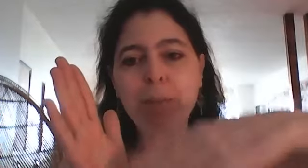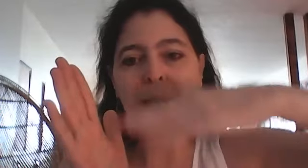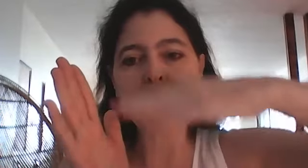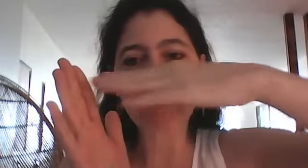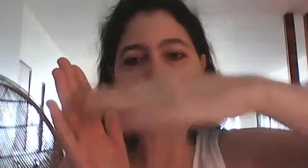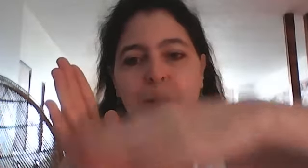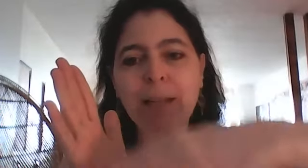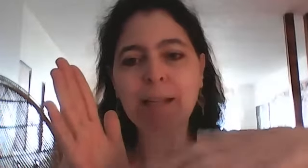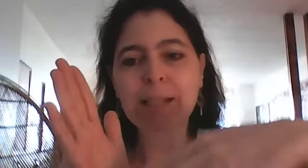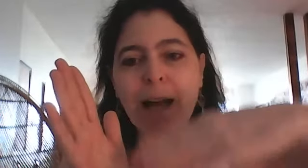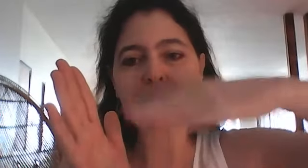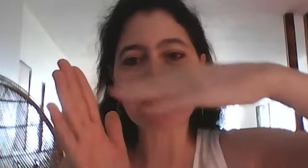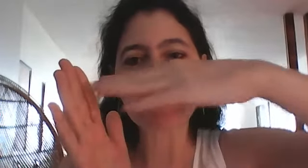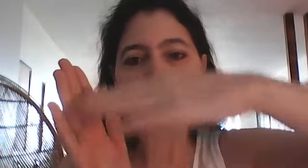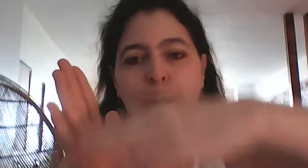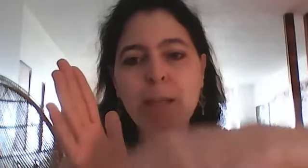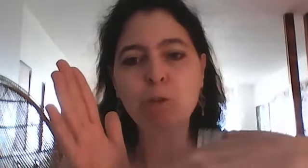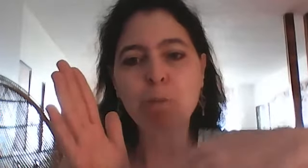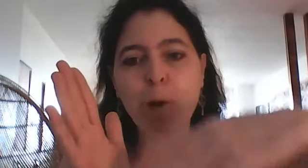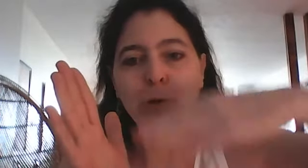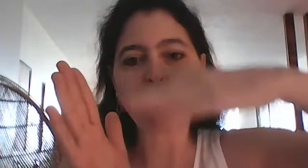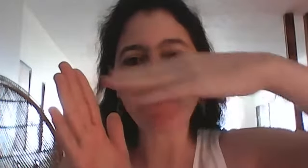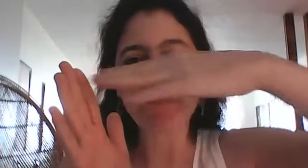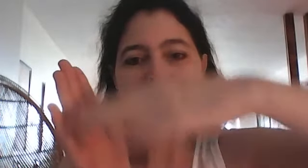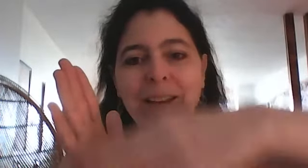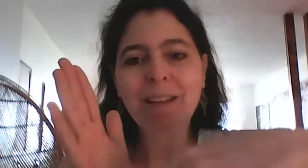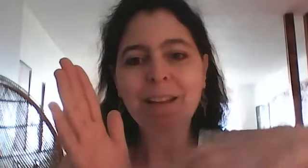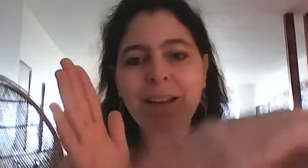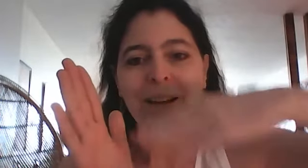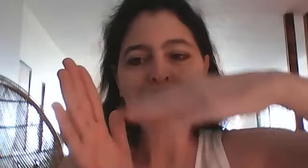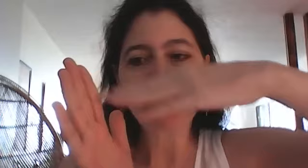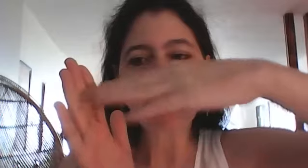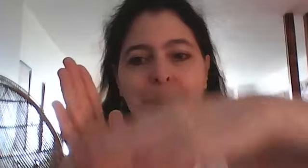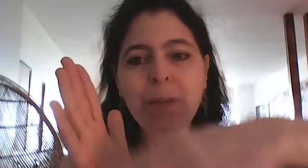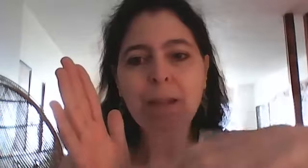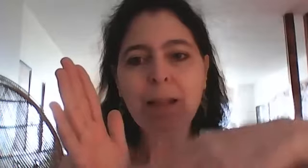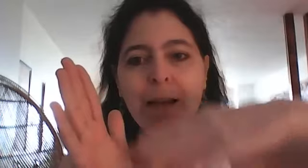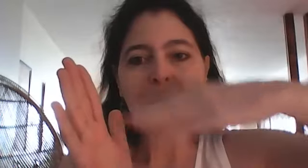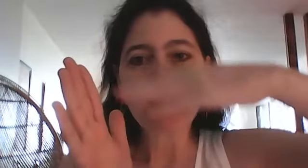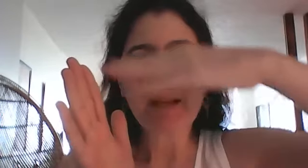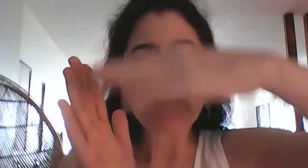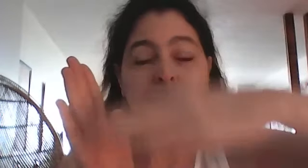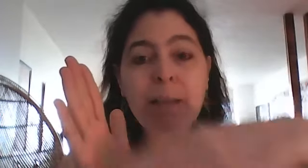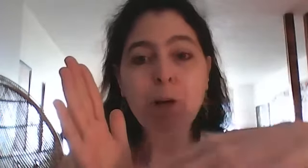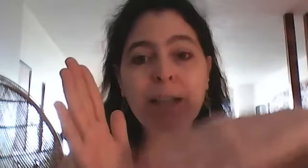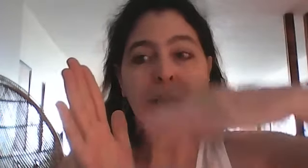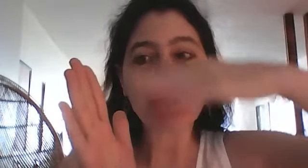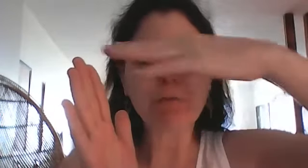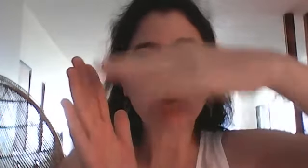bien la tourne dans le sens des aiguilles d'une montre et c'est important que vous